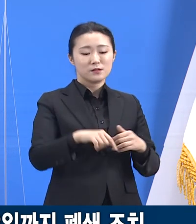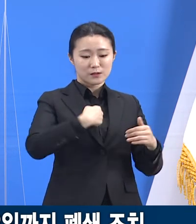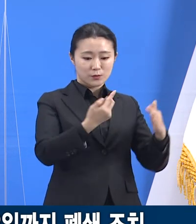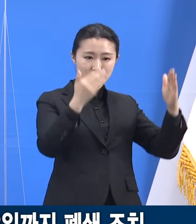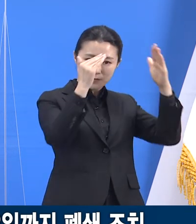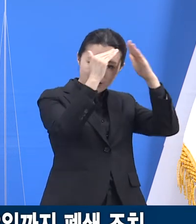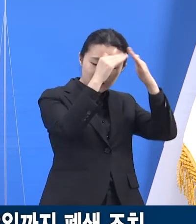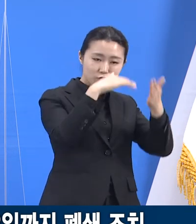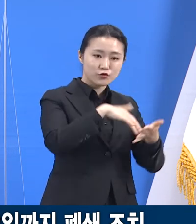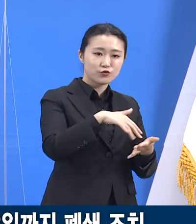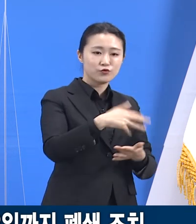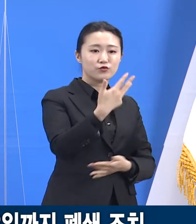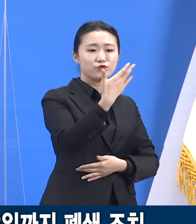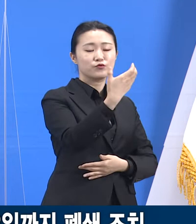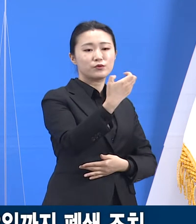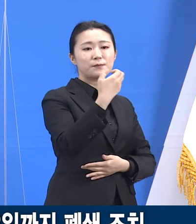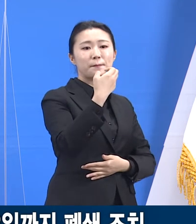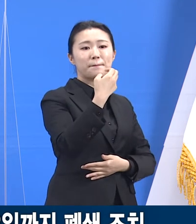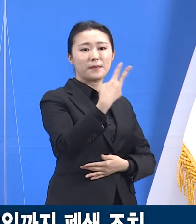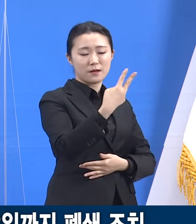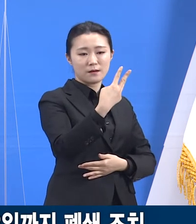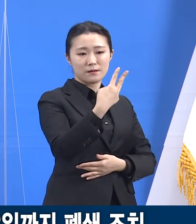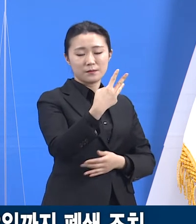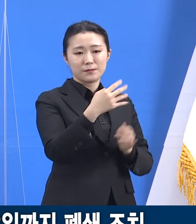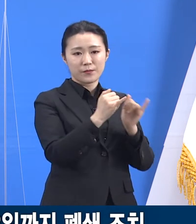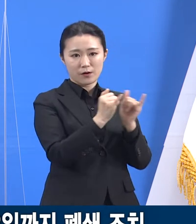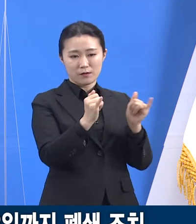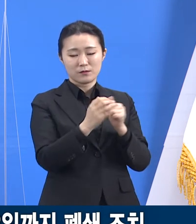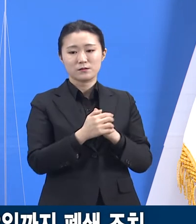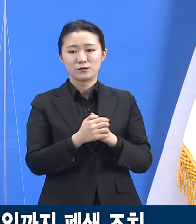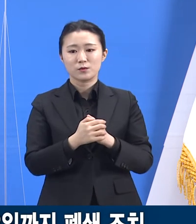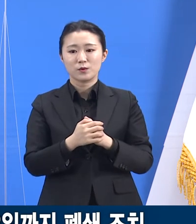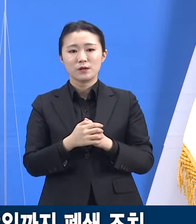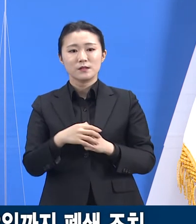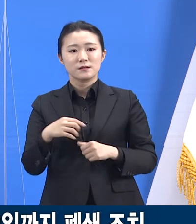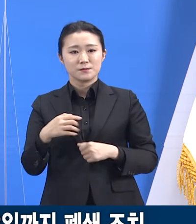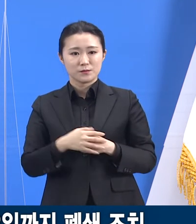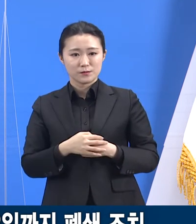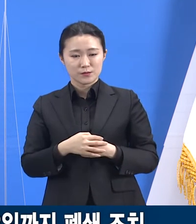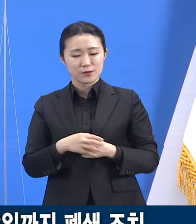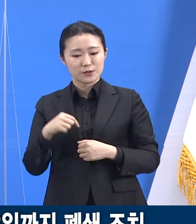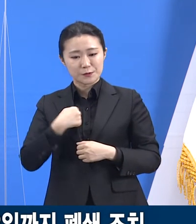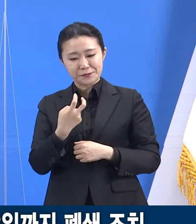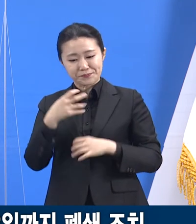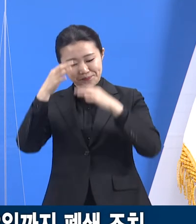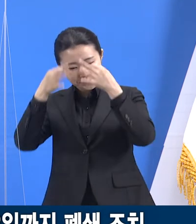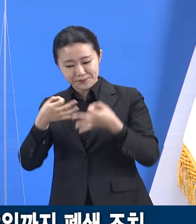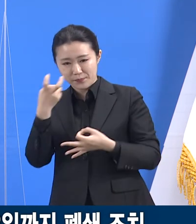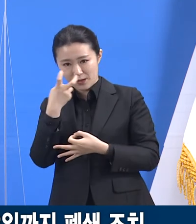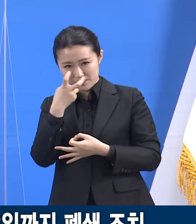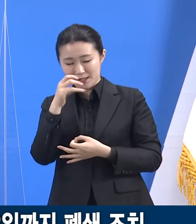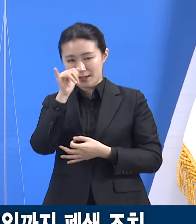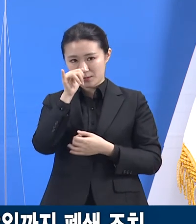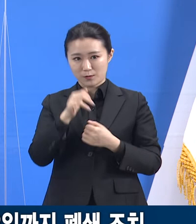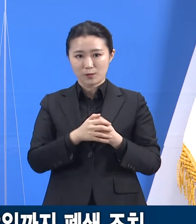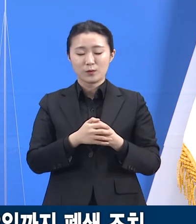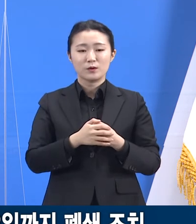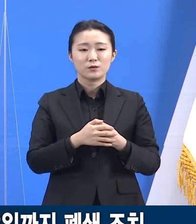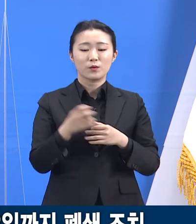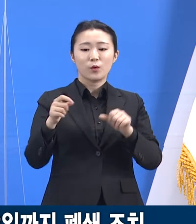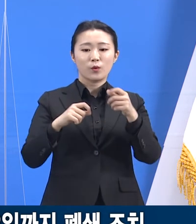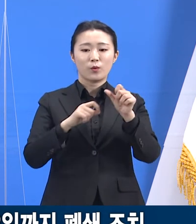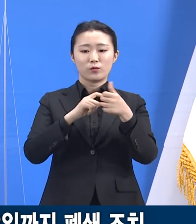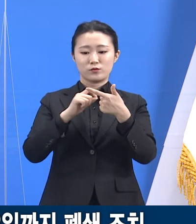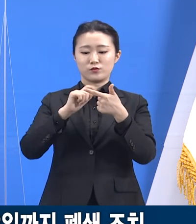조치하였습니다. 해당 어린이집은 소독과 방역을 완료하고 오는 6월 3일까지 폐쇄 조치하였습니다.